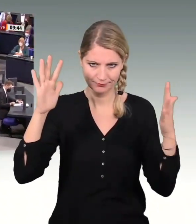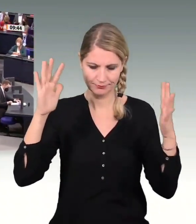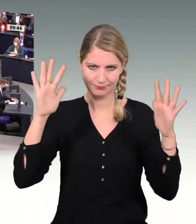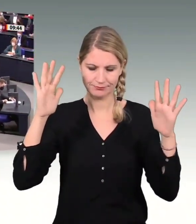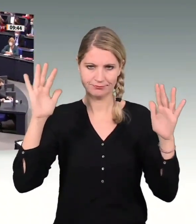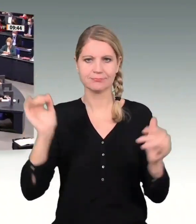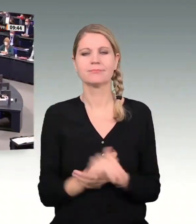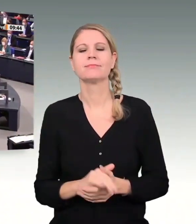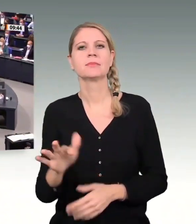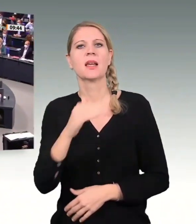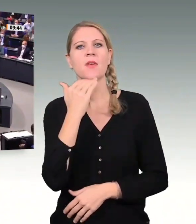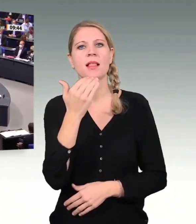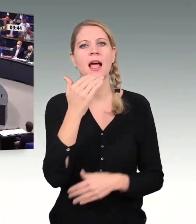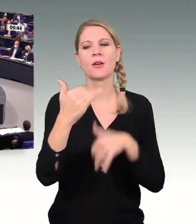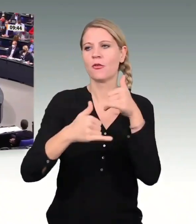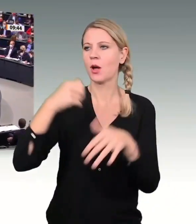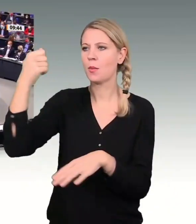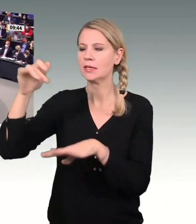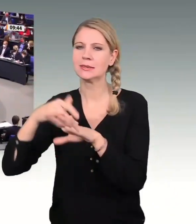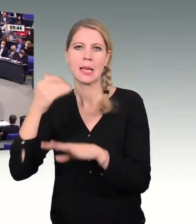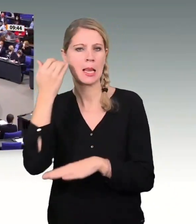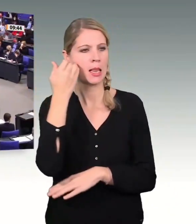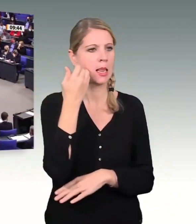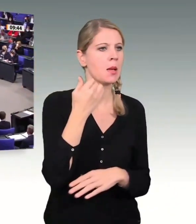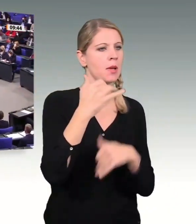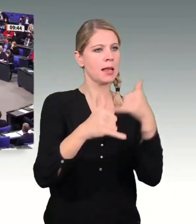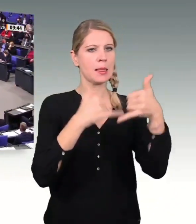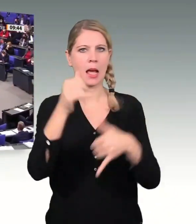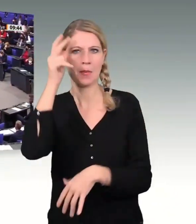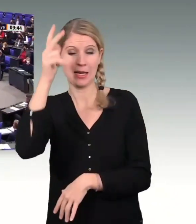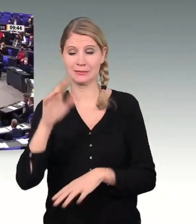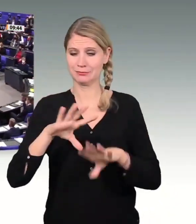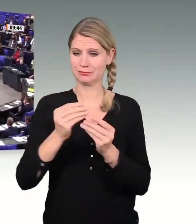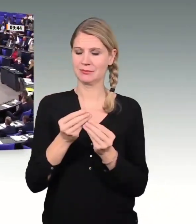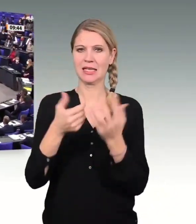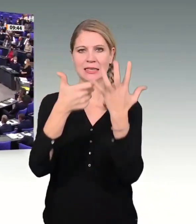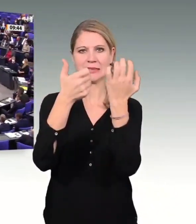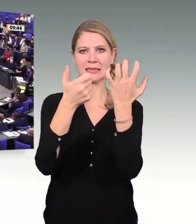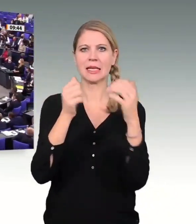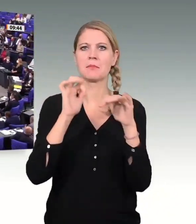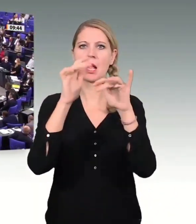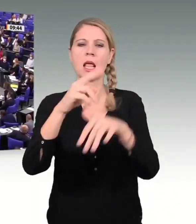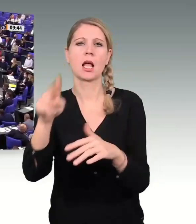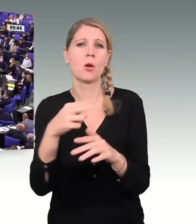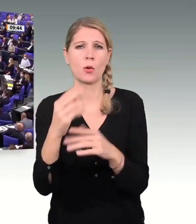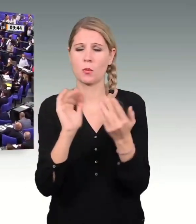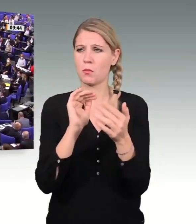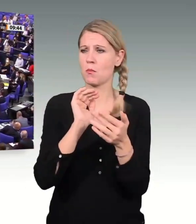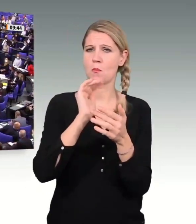Vielen Dank, Frau Präsidentin! Meine sehr geehrten Damen und Herren! Es geht um 60 Milliarden Euro. Das ist mehr als der gesamte